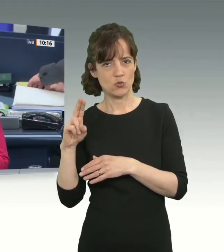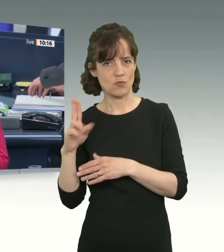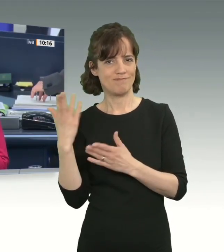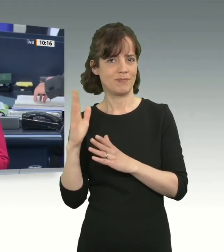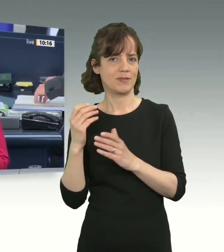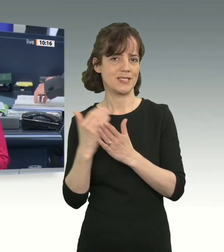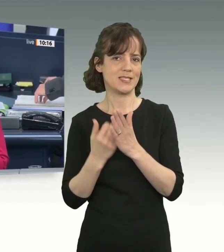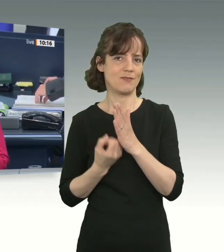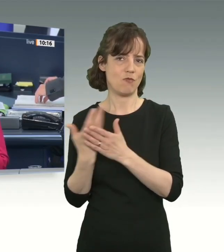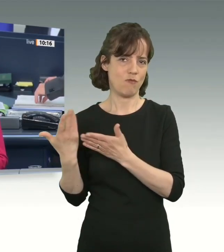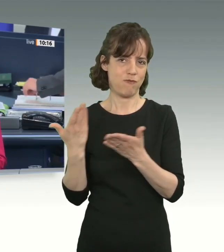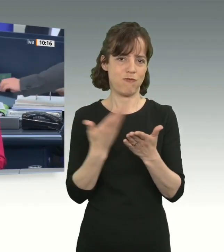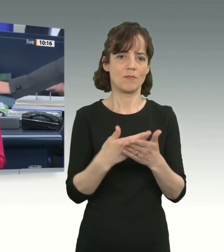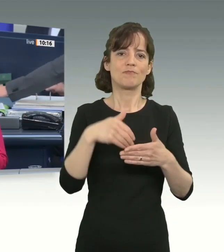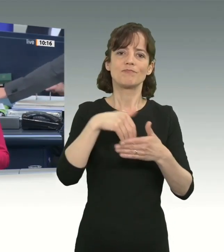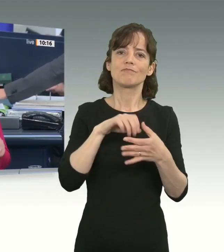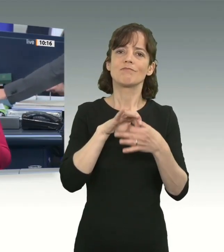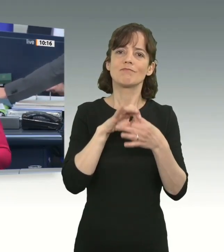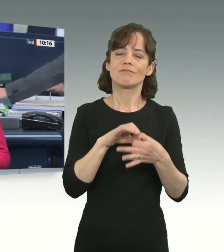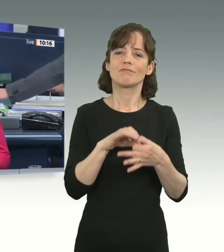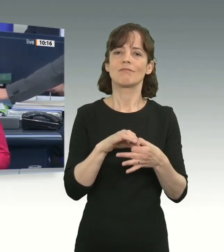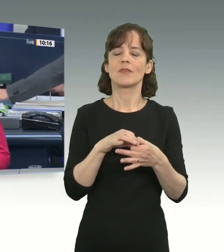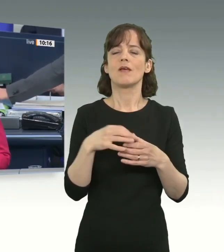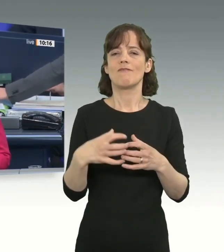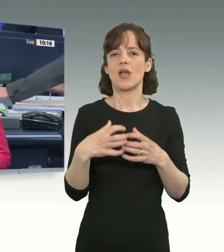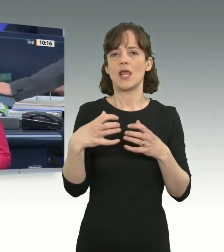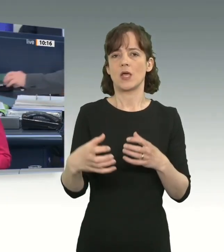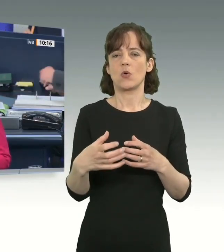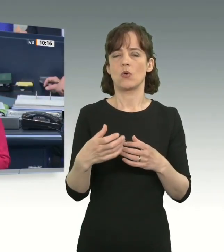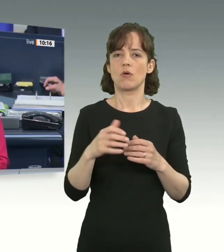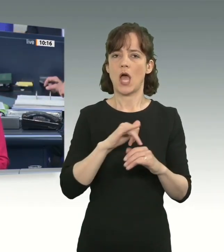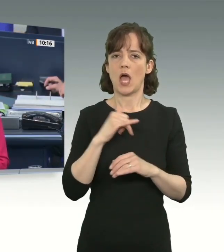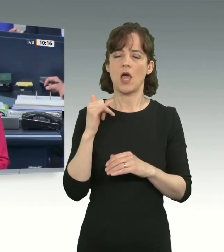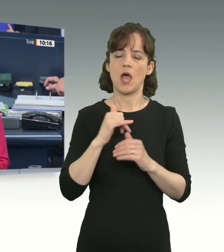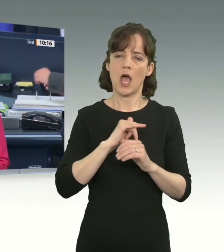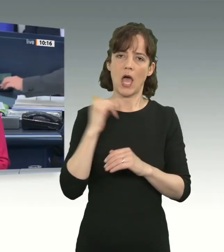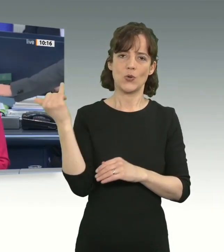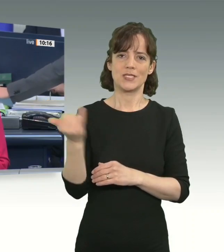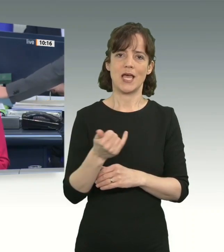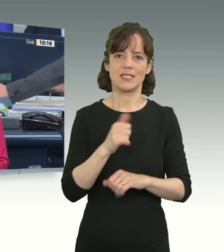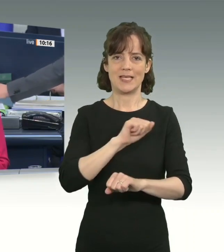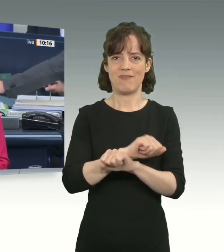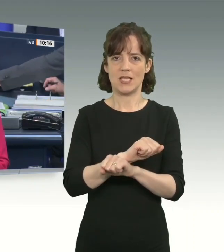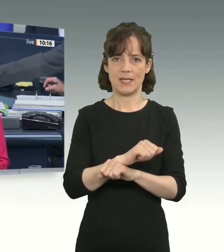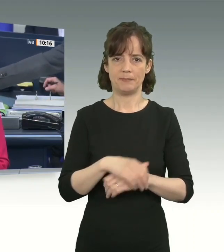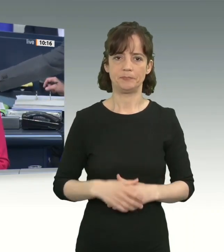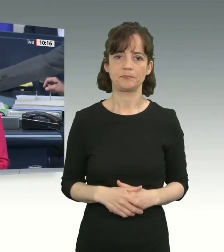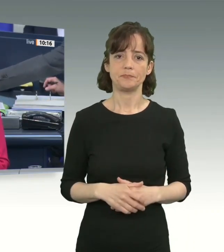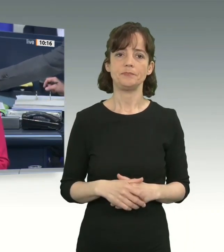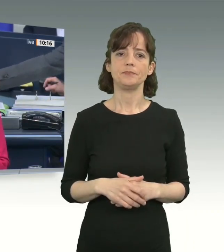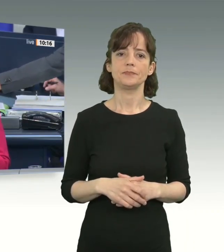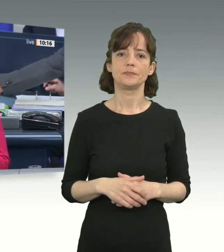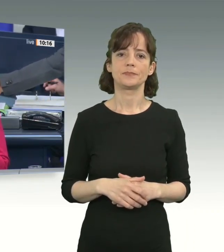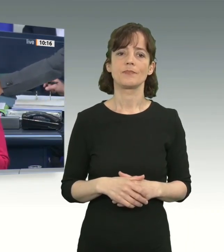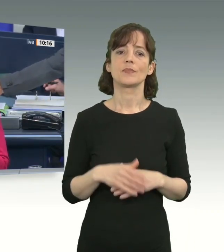zur Verlängerung des Ausreisegewahrsamens. Für die Aussprache wurde eine Dauer von 68